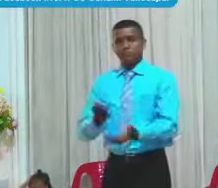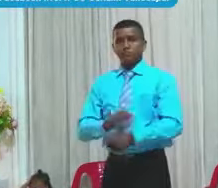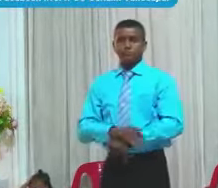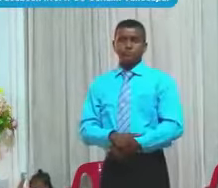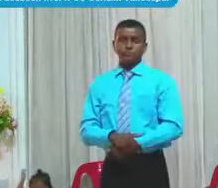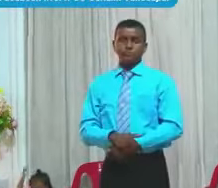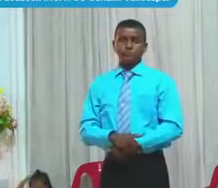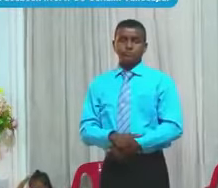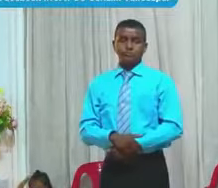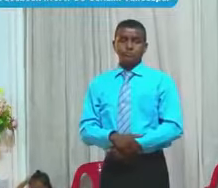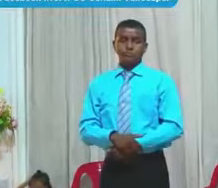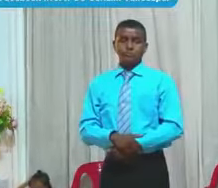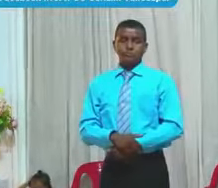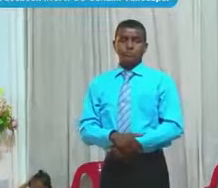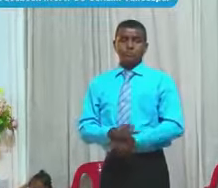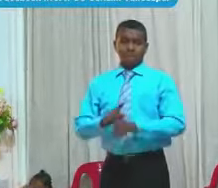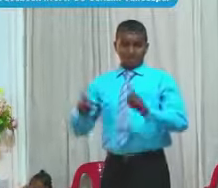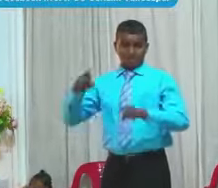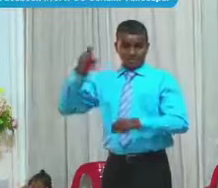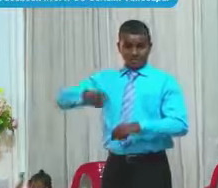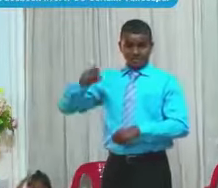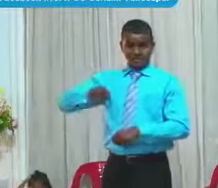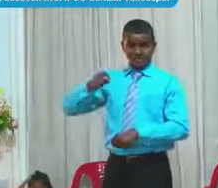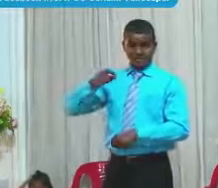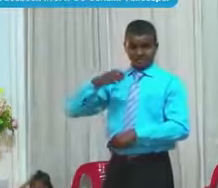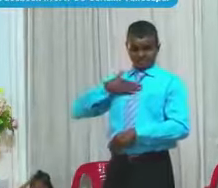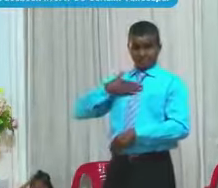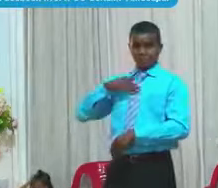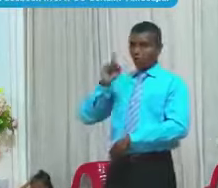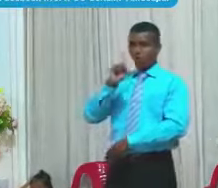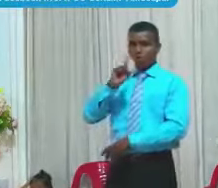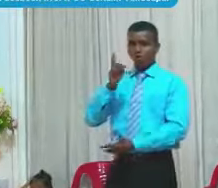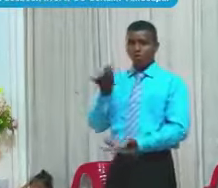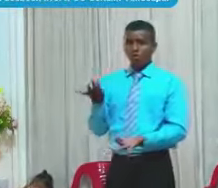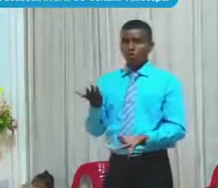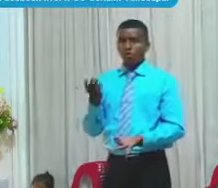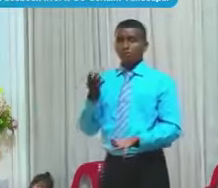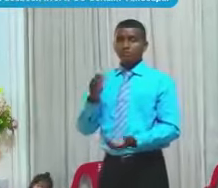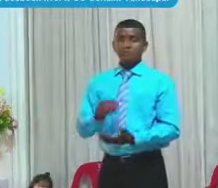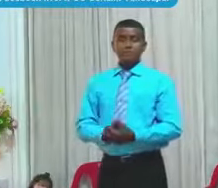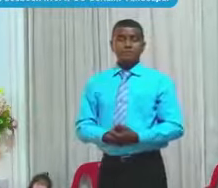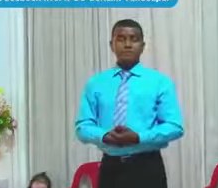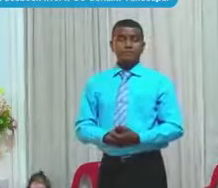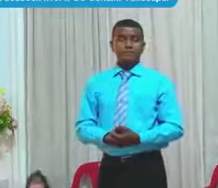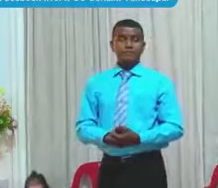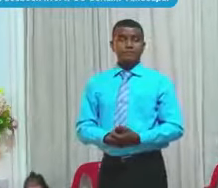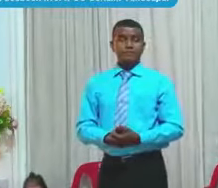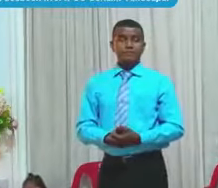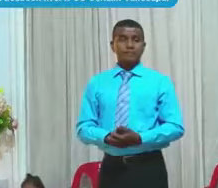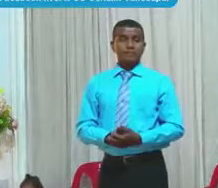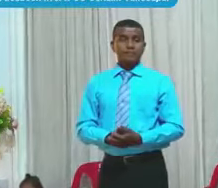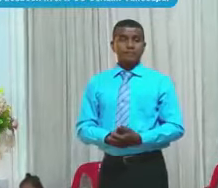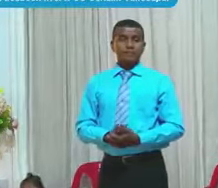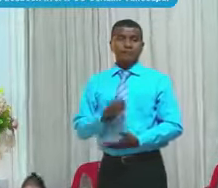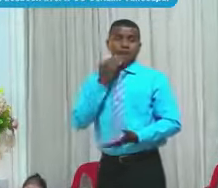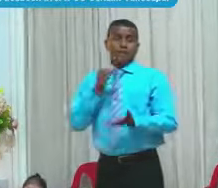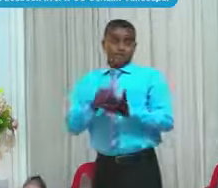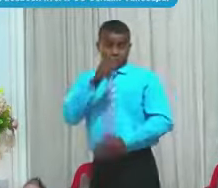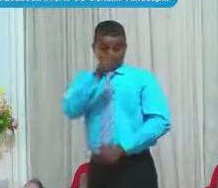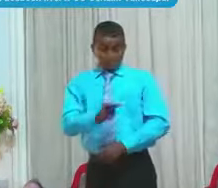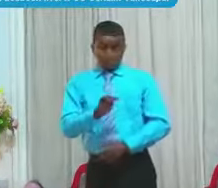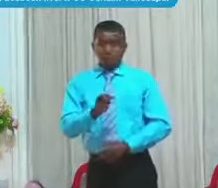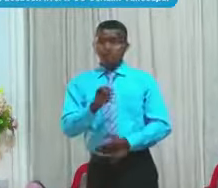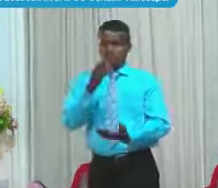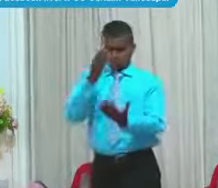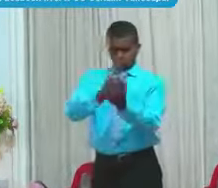No porque Necesite Nada De Dios Es más Había gente En el Antiguo Testamento Había